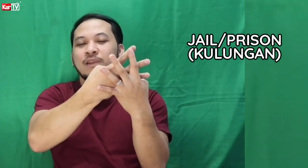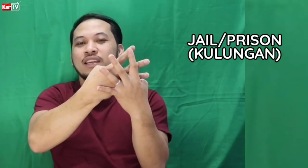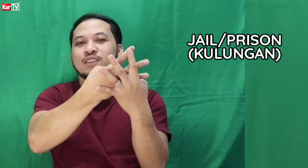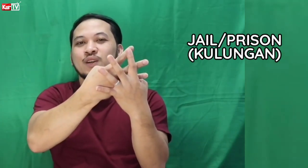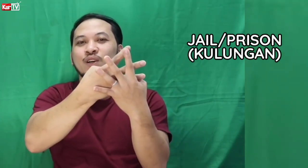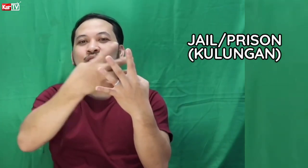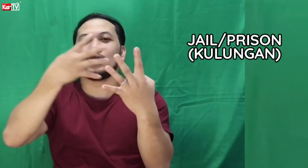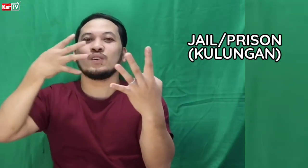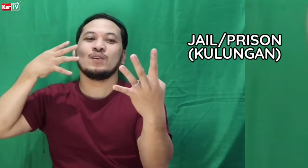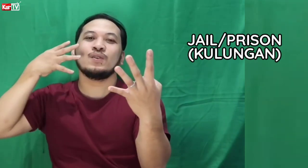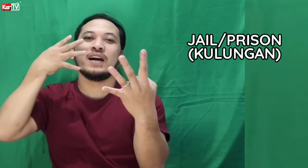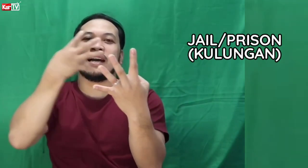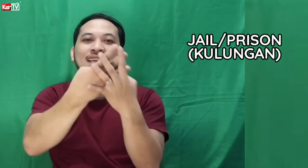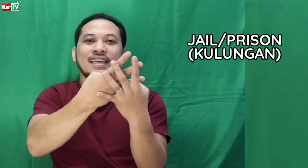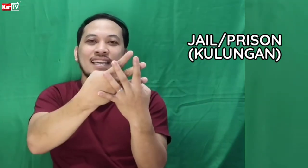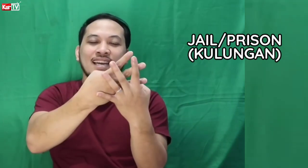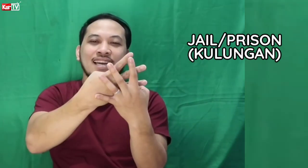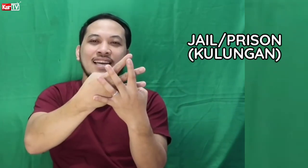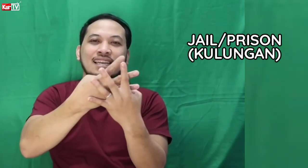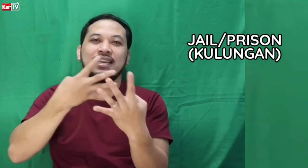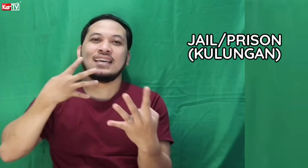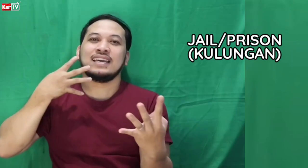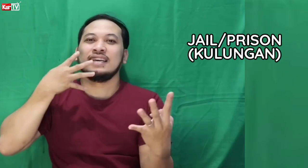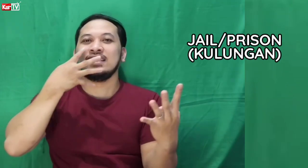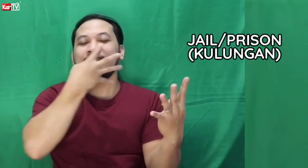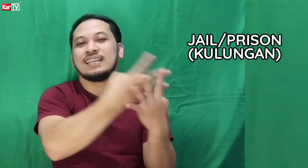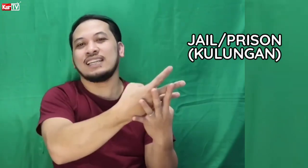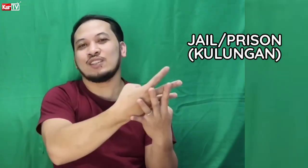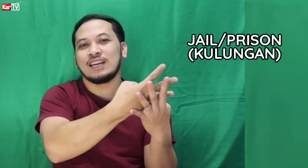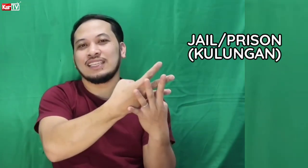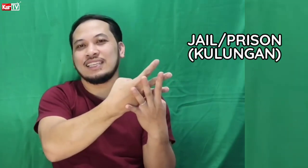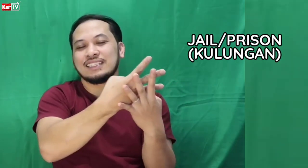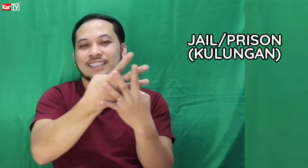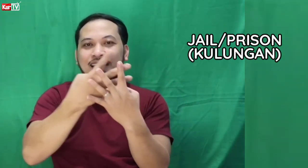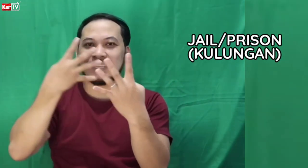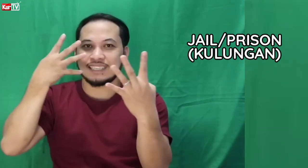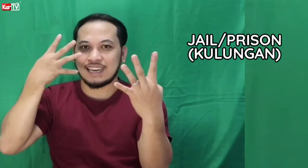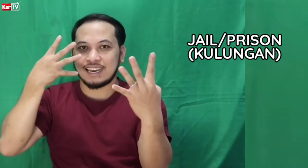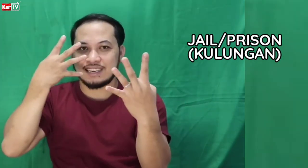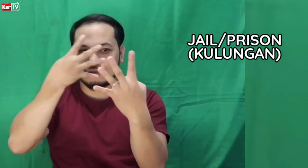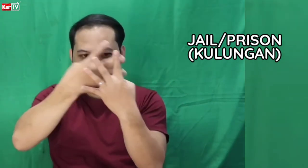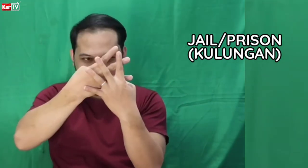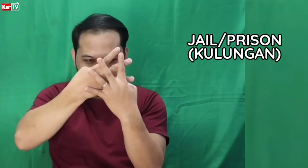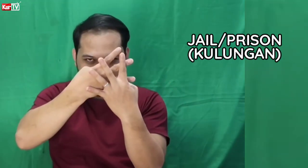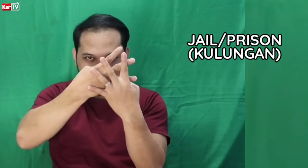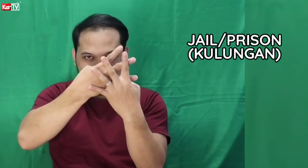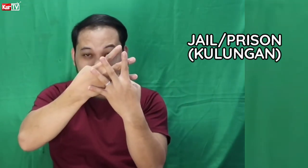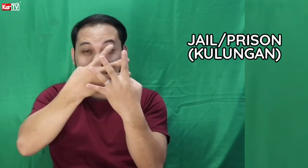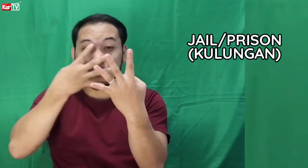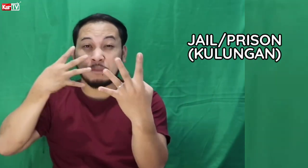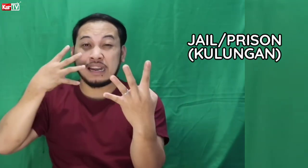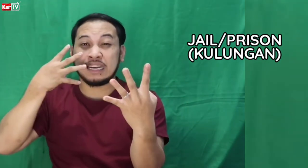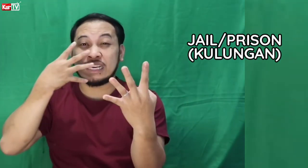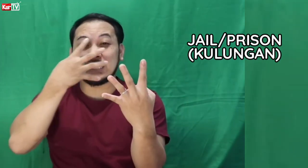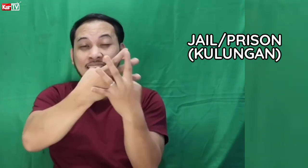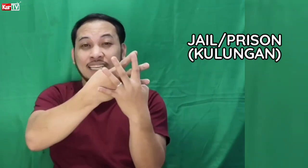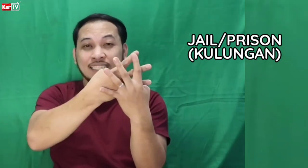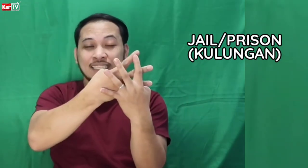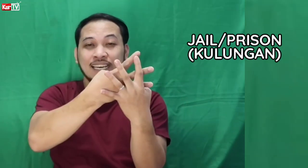prison, o kulungan. Ayan. Ganito natin yung isesenyas, ha? Ayan, o. Kasi, diba yung mga grills, grills nya?